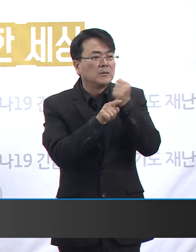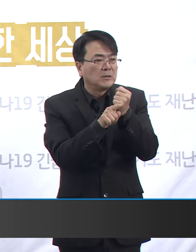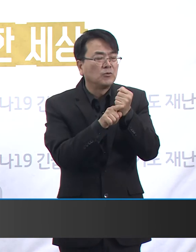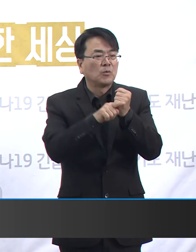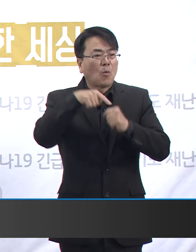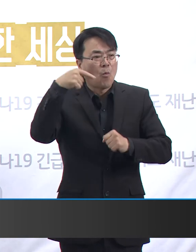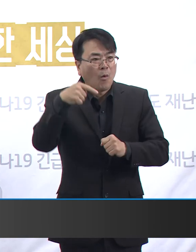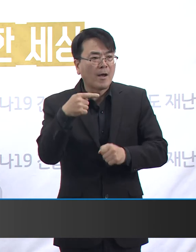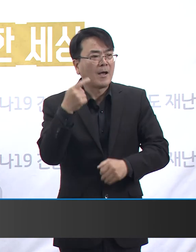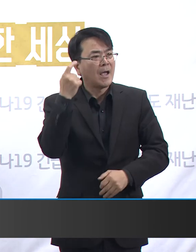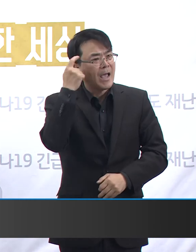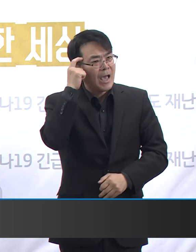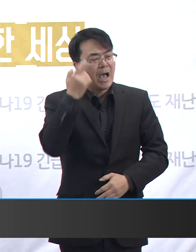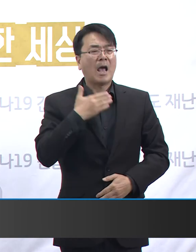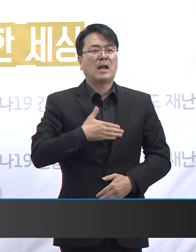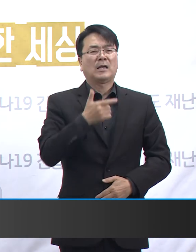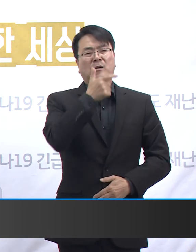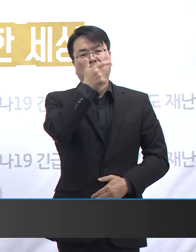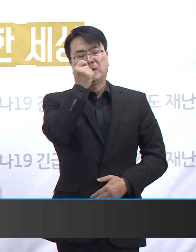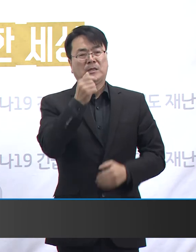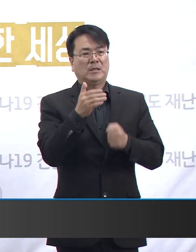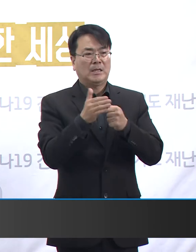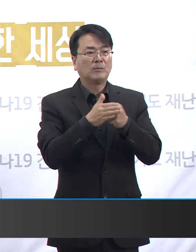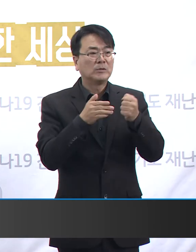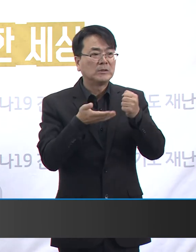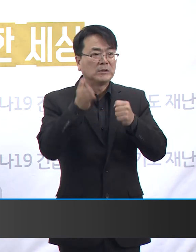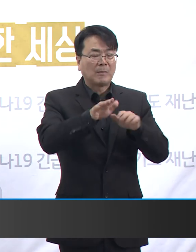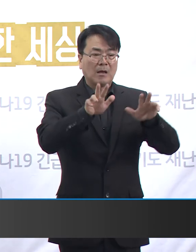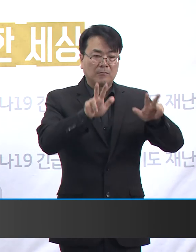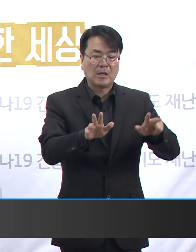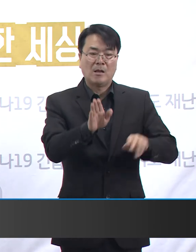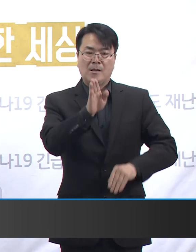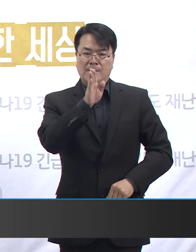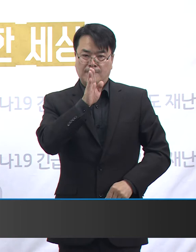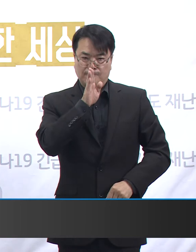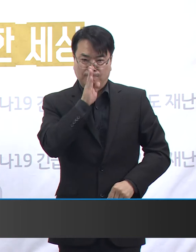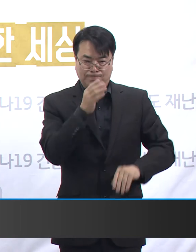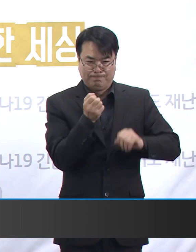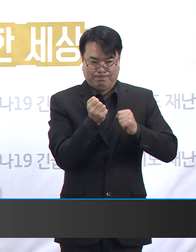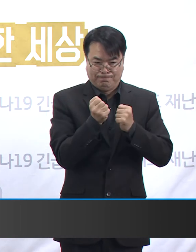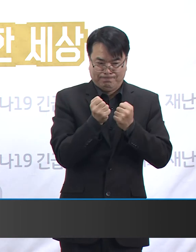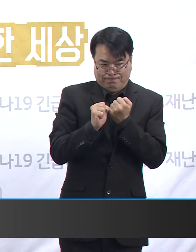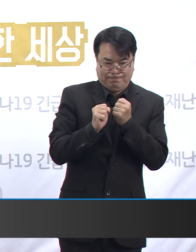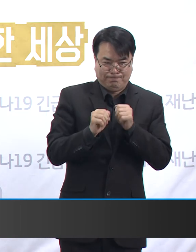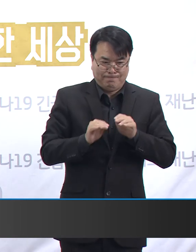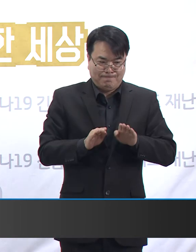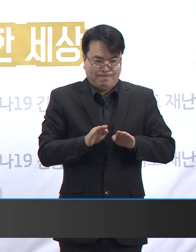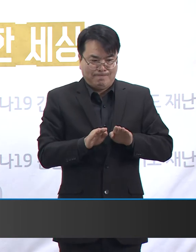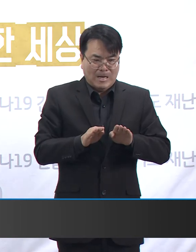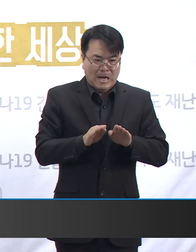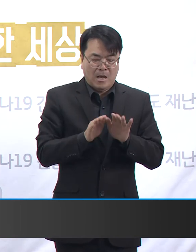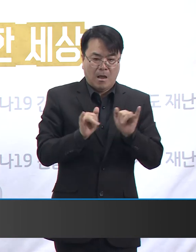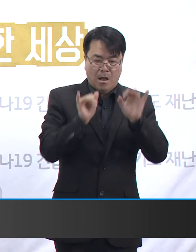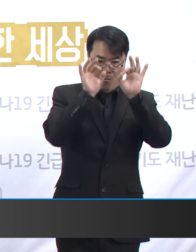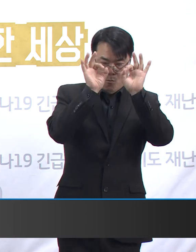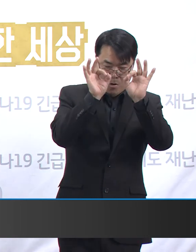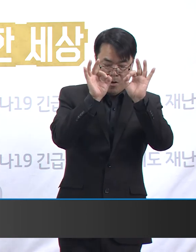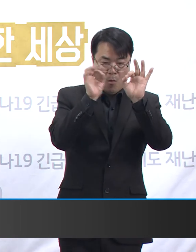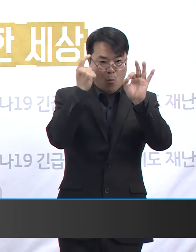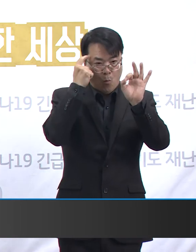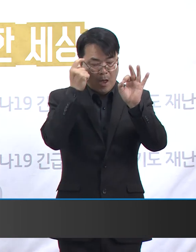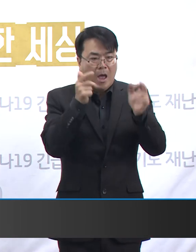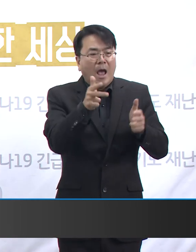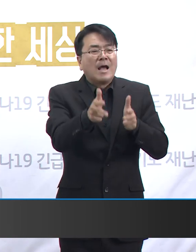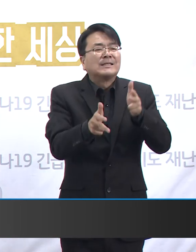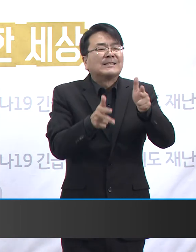인식이 부족했던 결과였지만 실제 검사를 기피했던 사례도 발견됩니다. 사업장에서